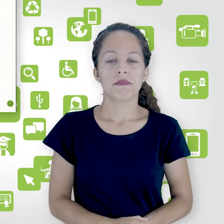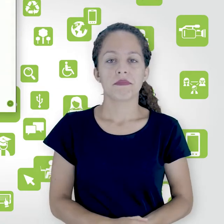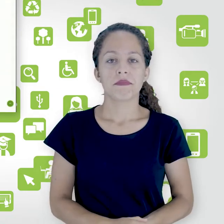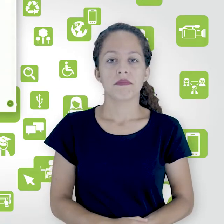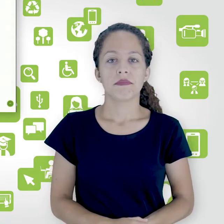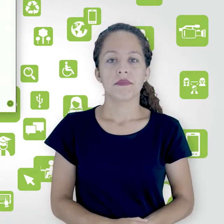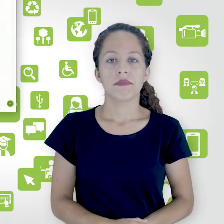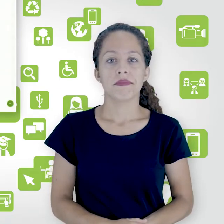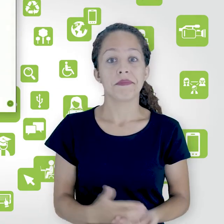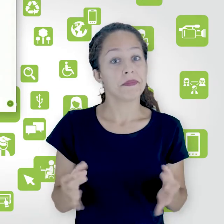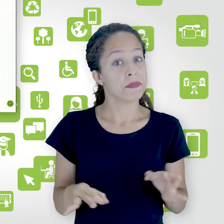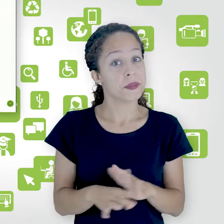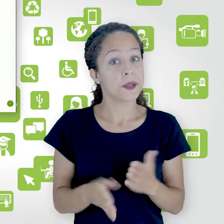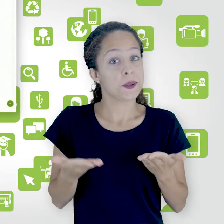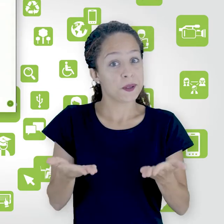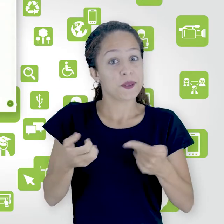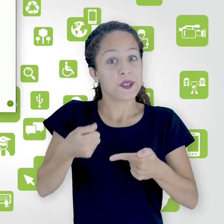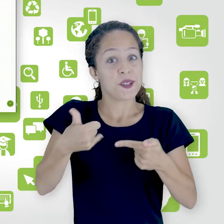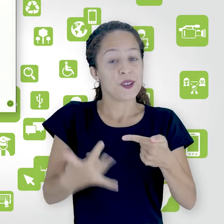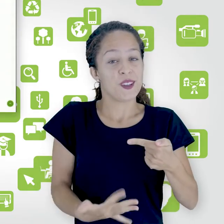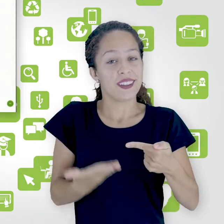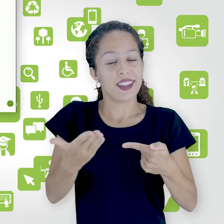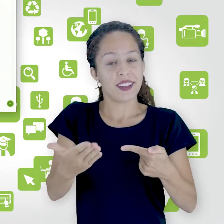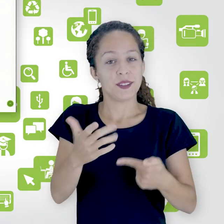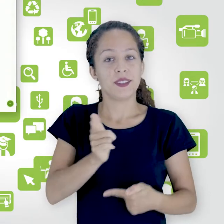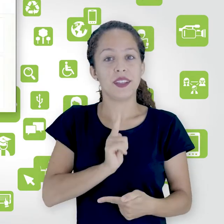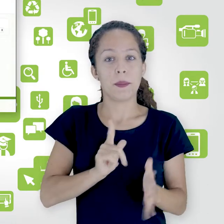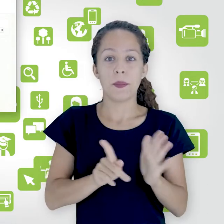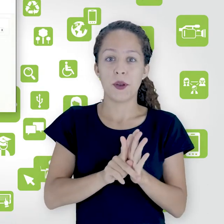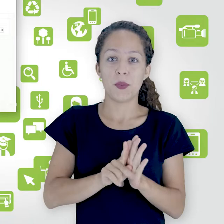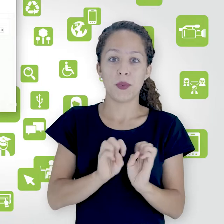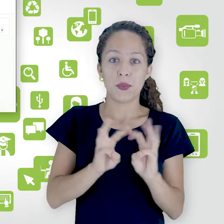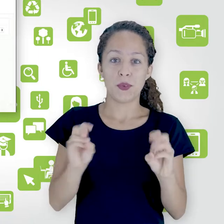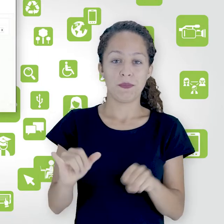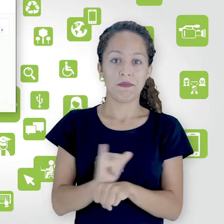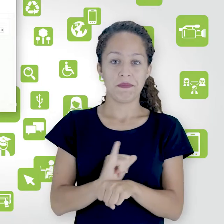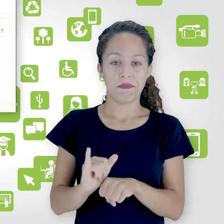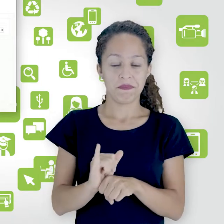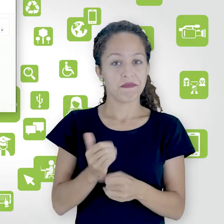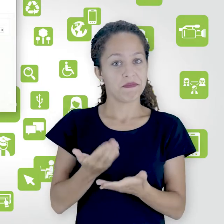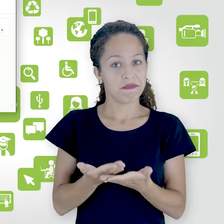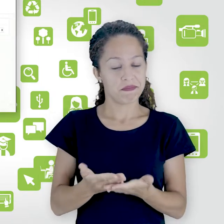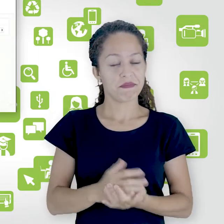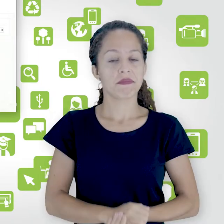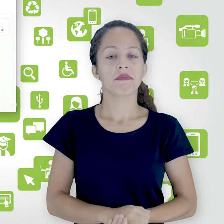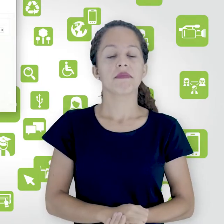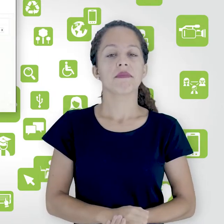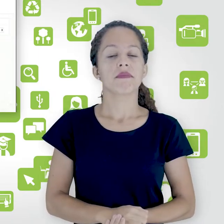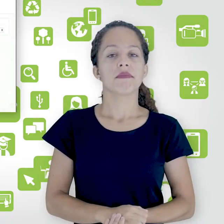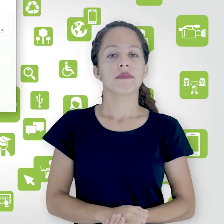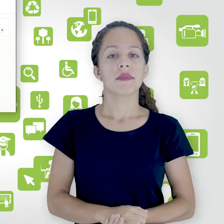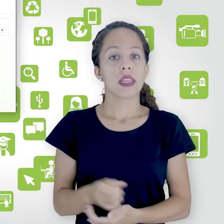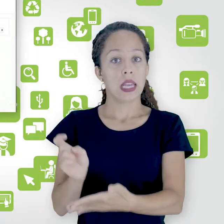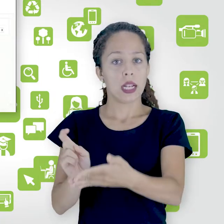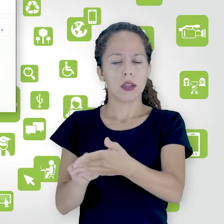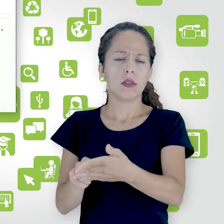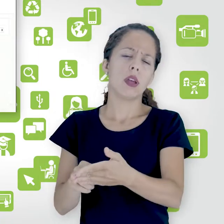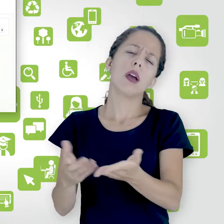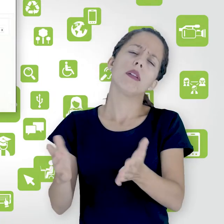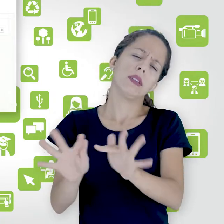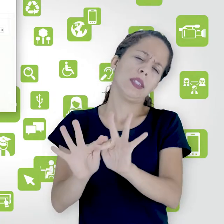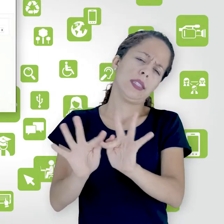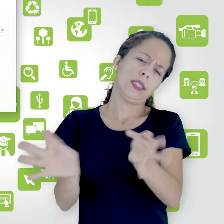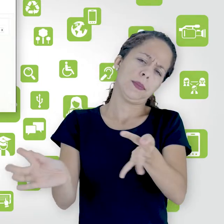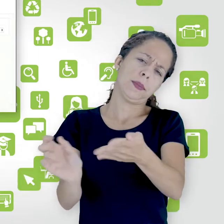E aqui está o meu glossário recursos do Moodle. Clicando nele, é muito simples.